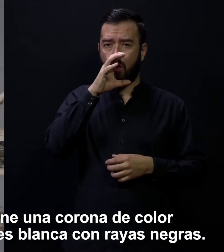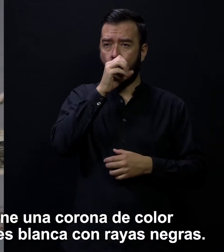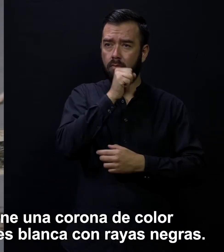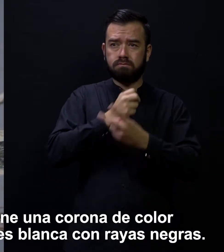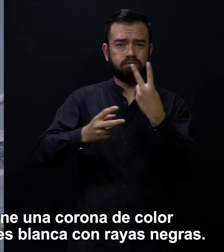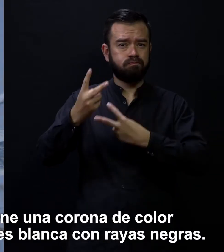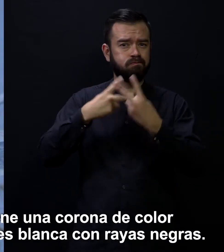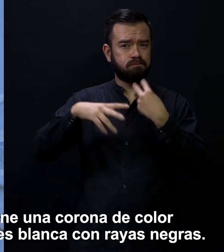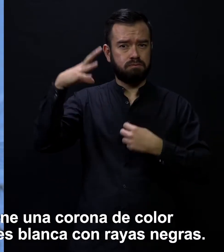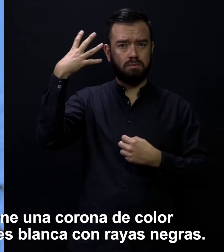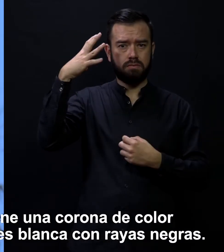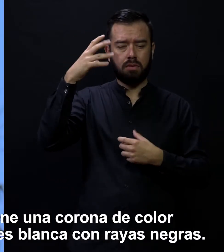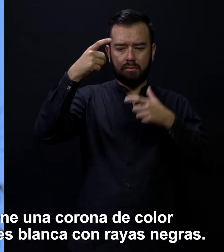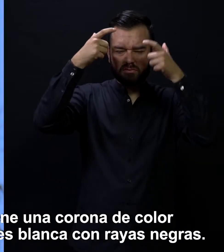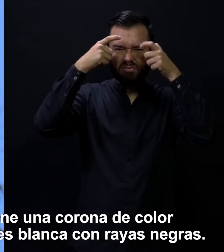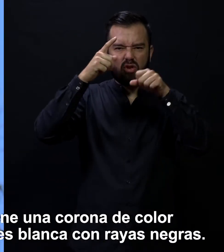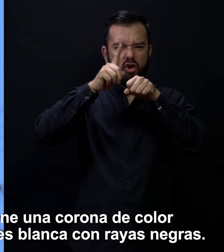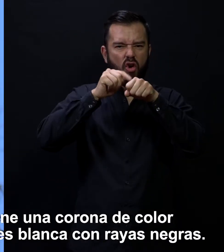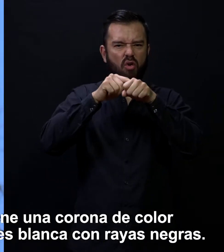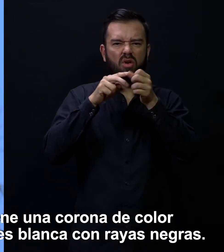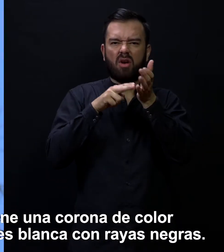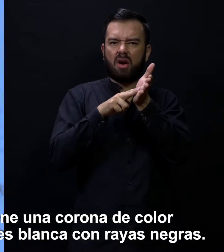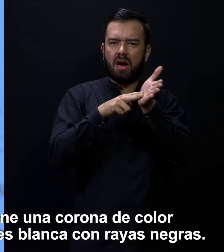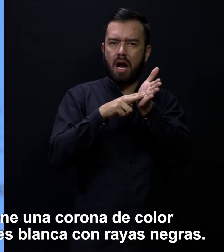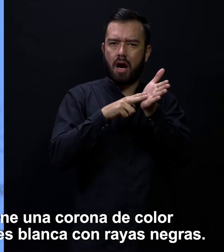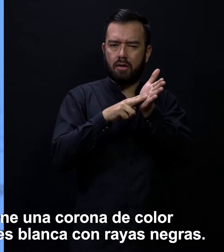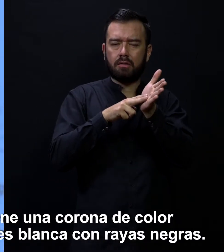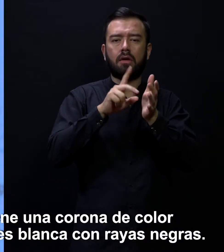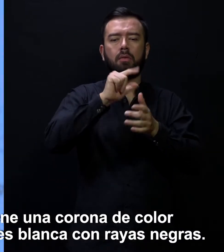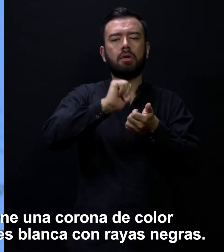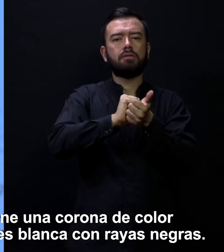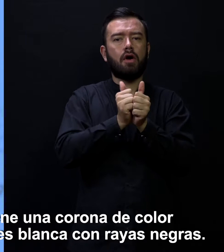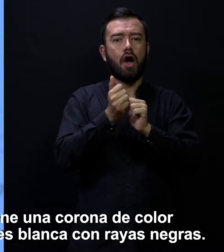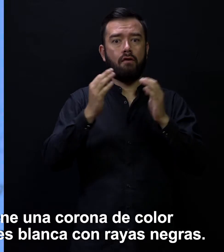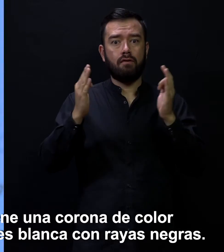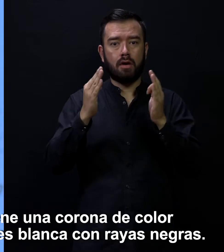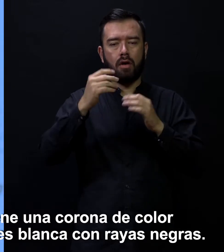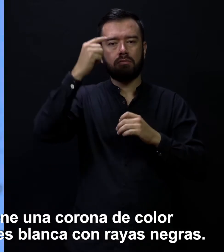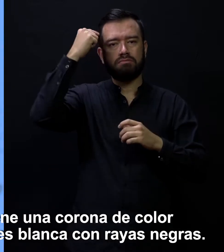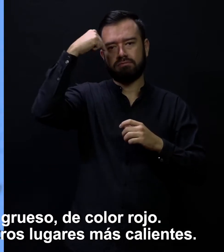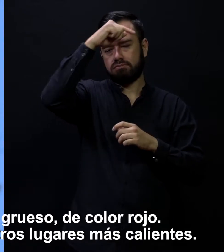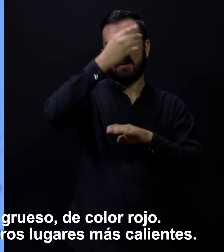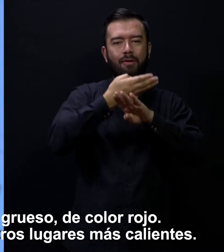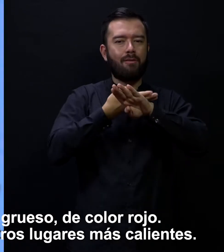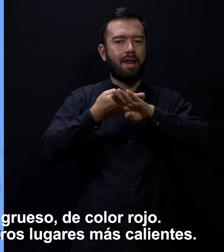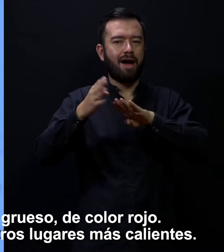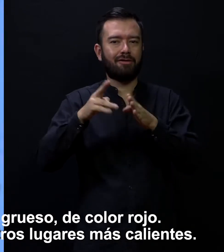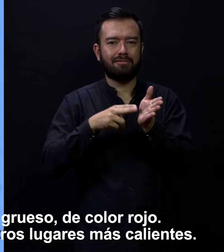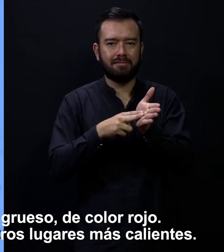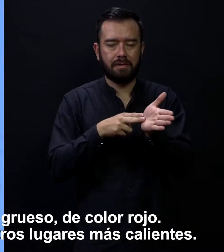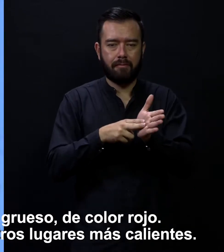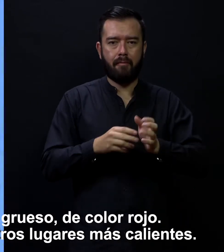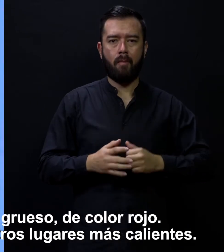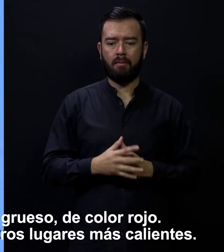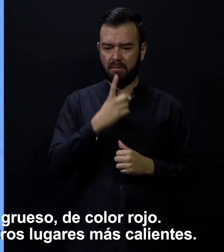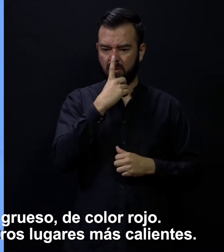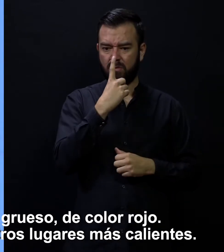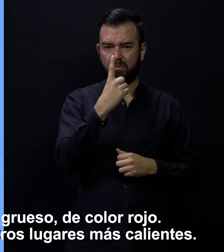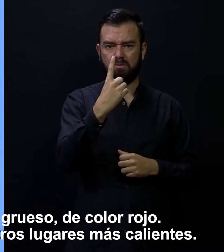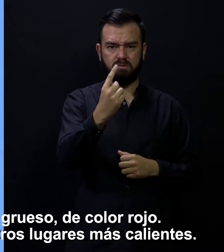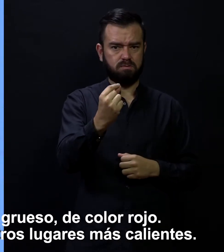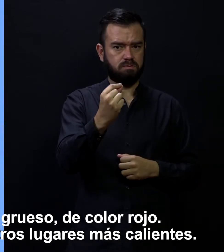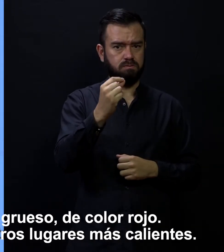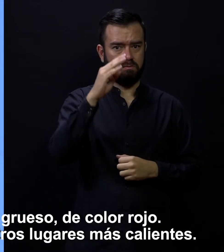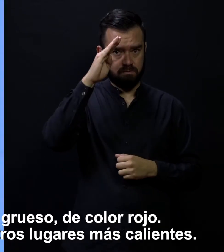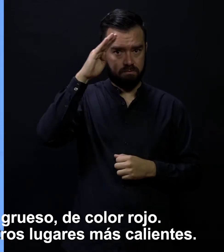una corona de color negro y en tiempo de frío es blanca con rayas negras. Su pico es grande y grueso de color